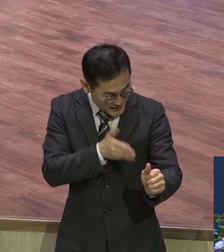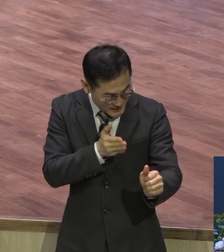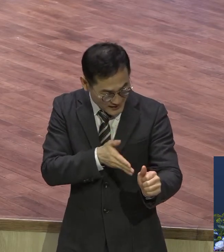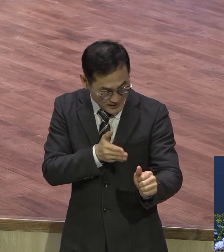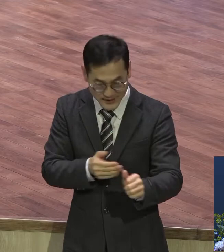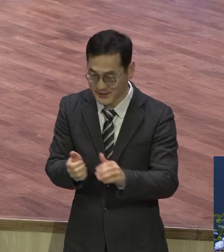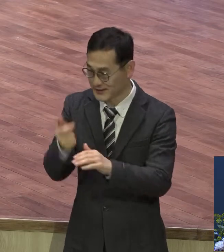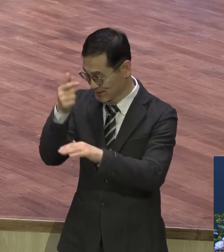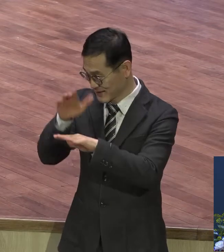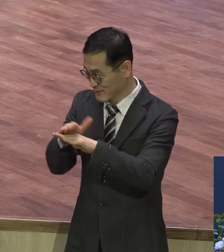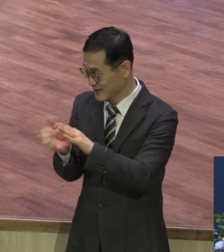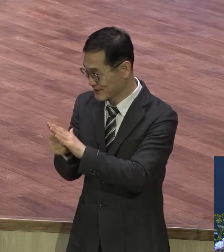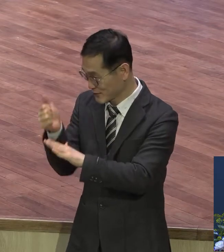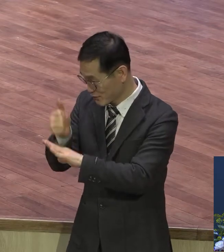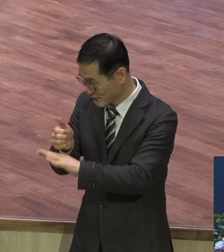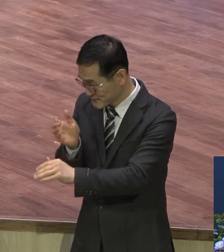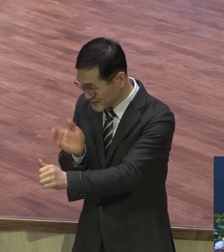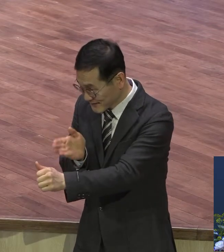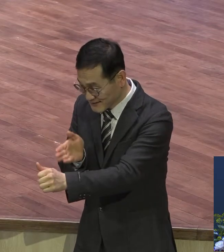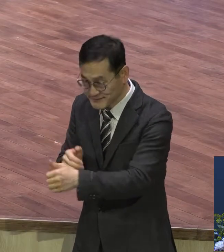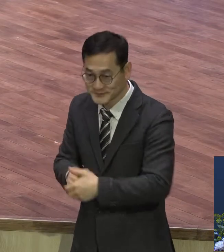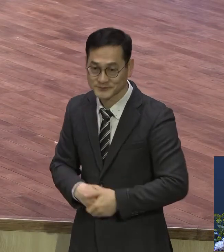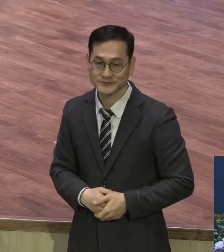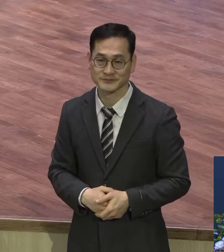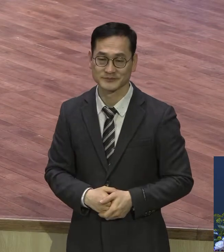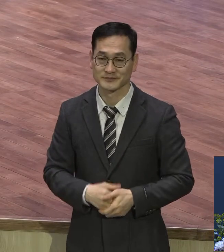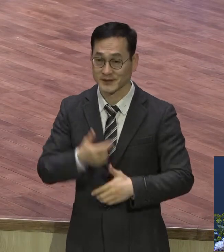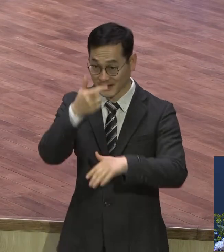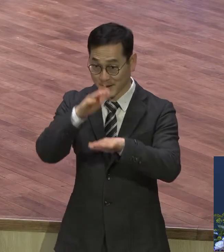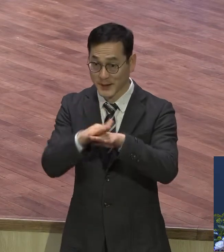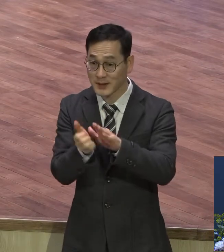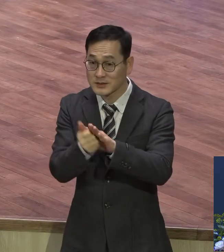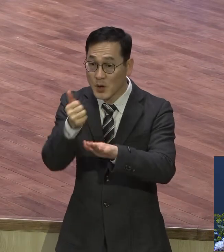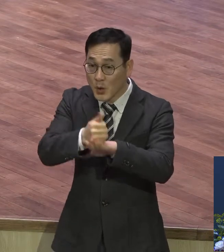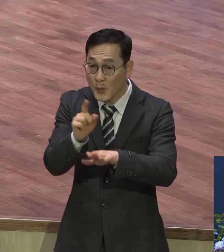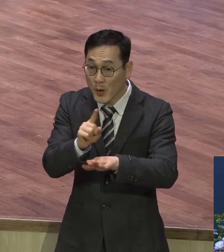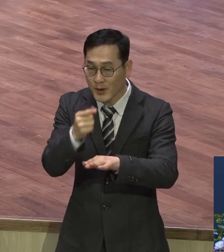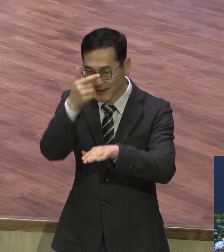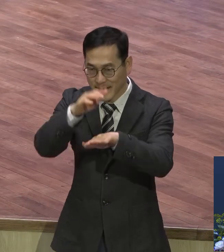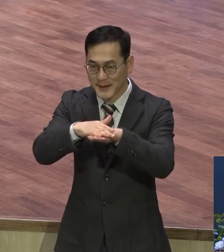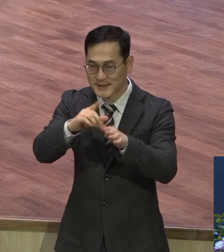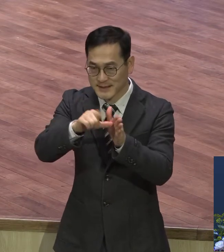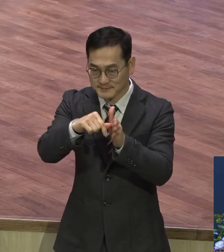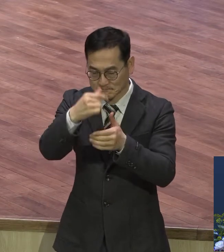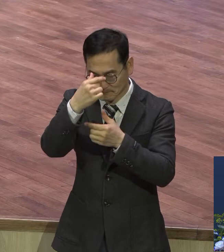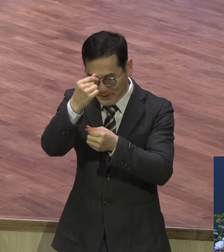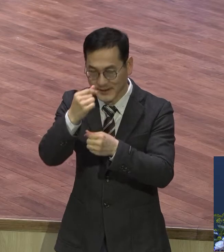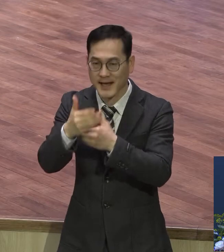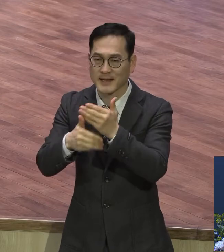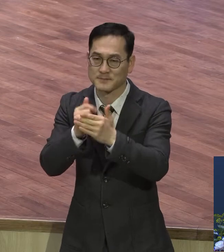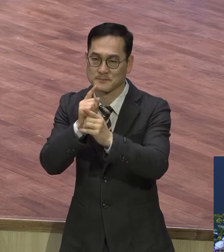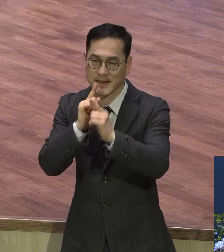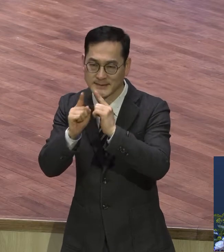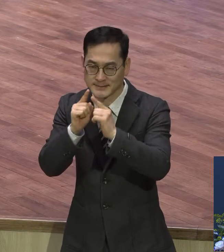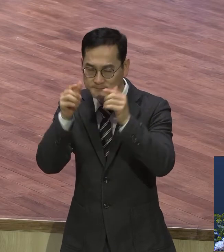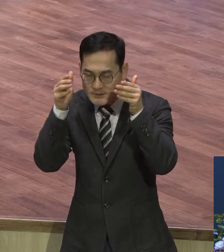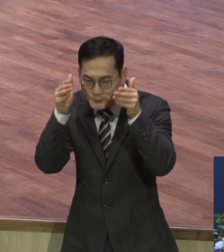예배의 성공이 뭐예요? 예배 시간에 하나님 말씀을 레마, 내 것으로 붙잡는 거예요.